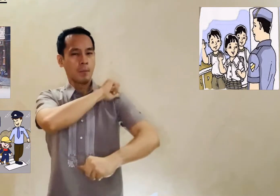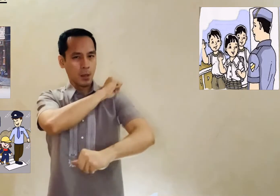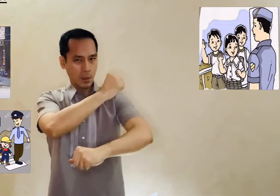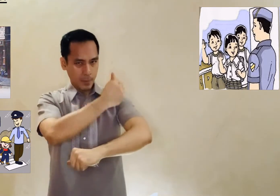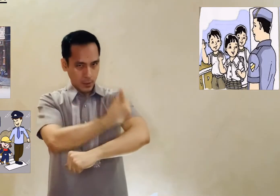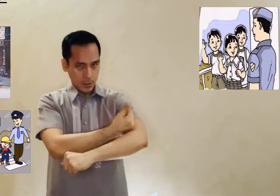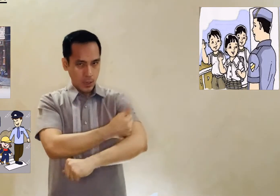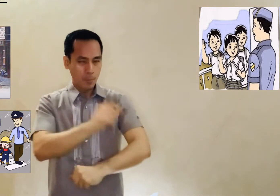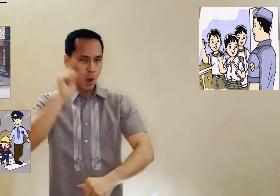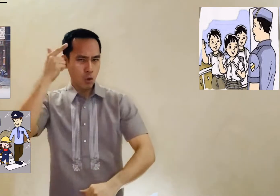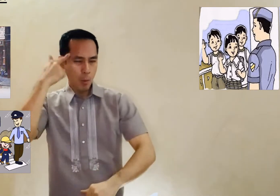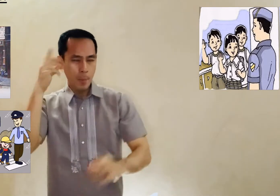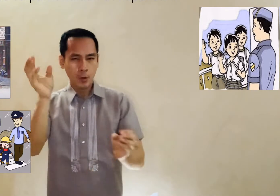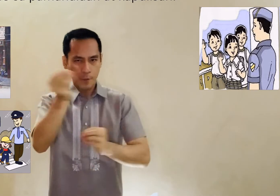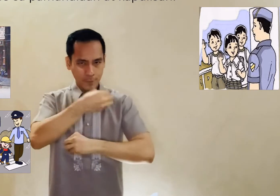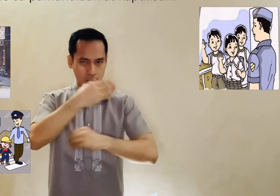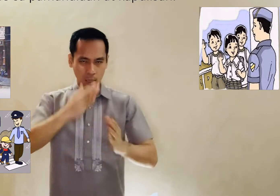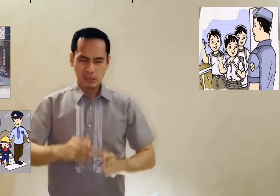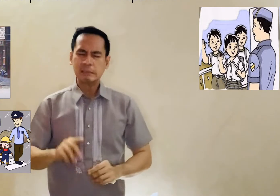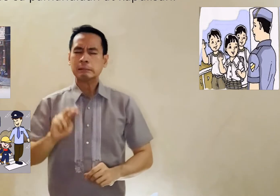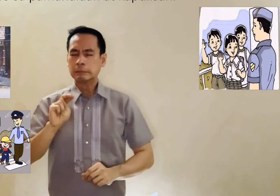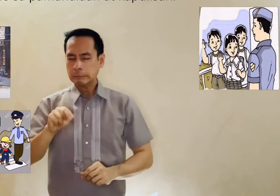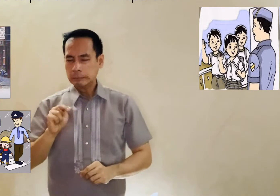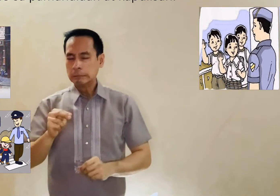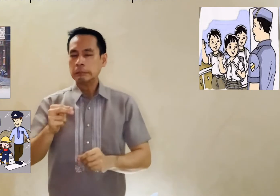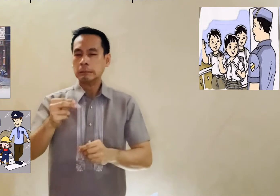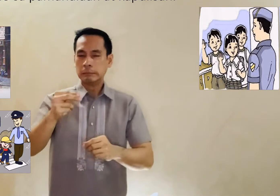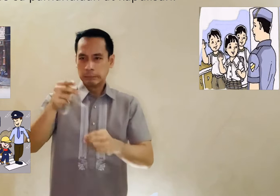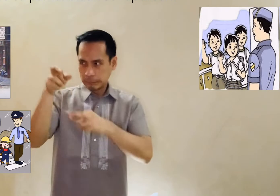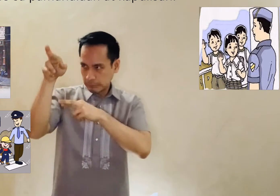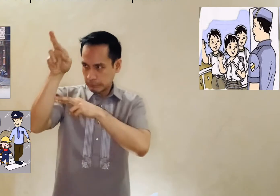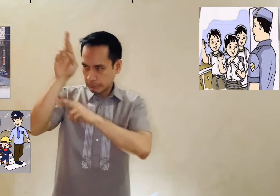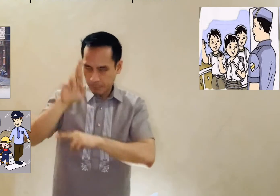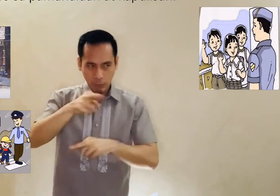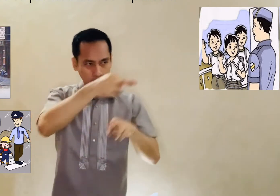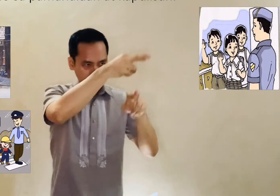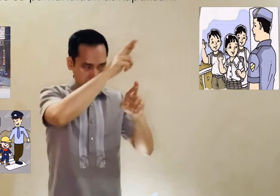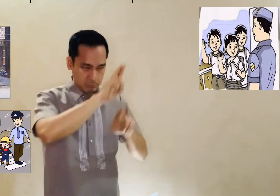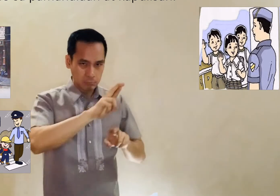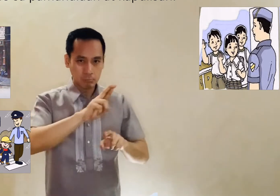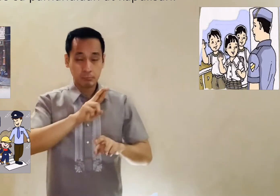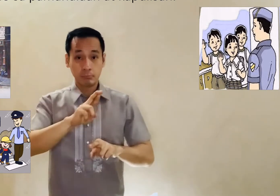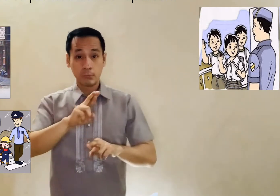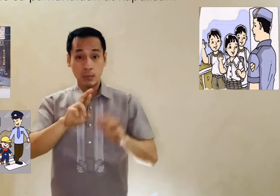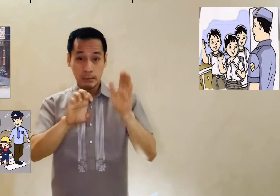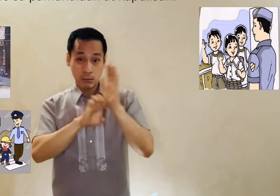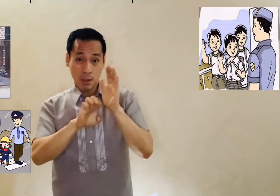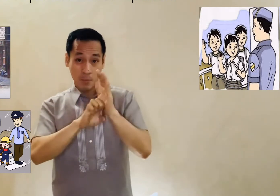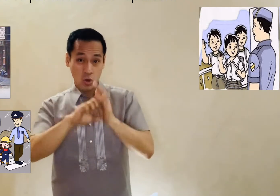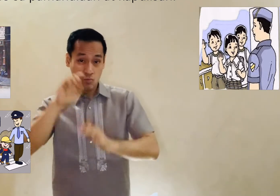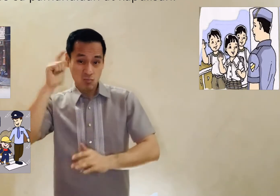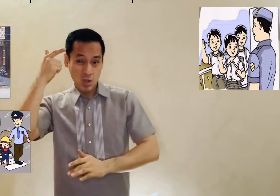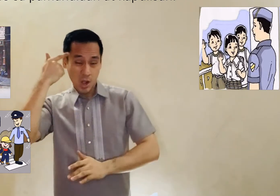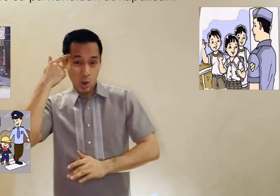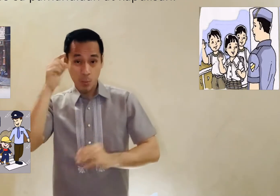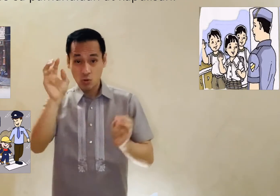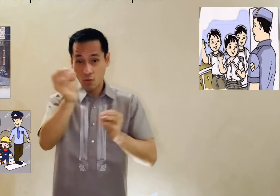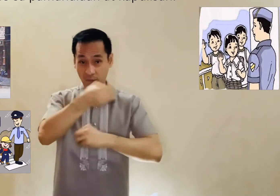Dapat ding igalang ang mga taong nagpapatupad ng batas, gaya ng mga namumuno sa pamahalaan